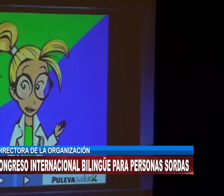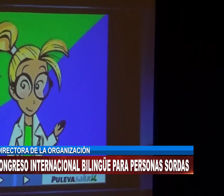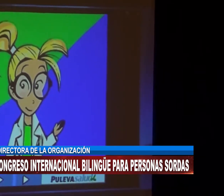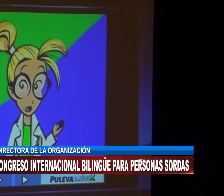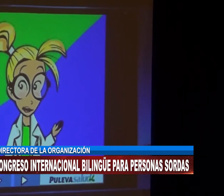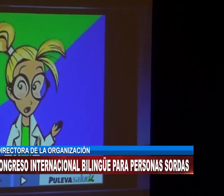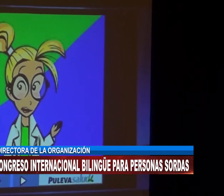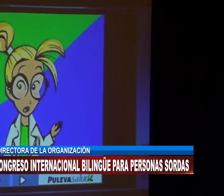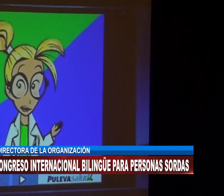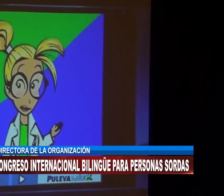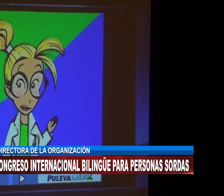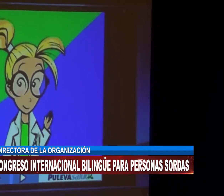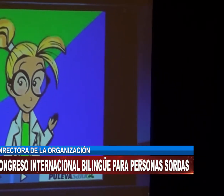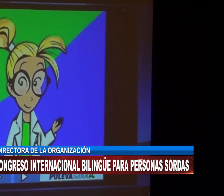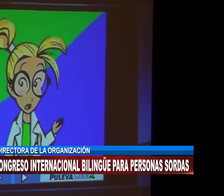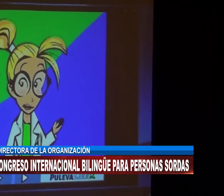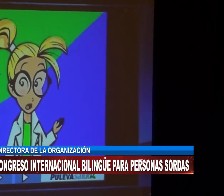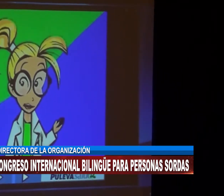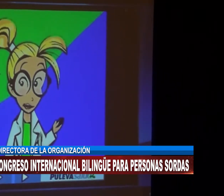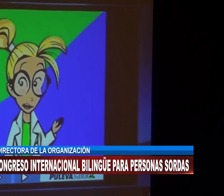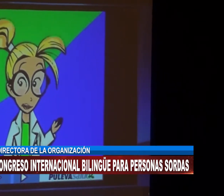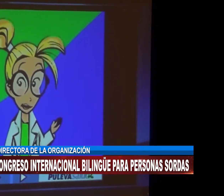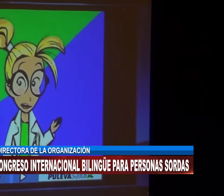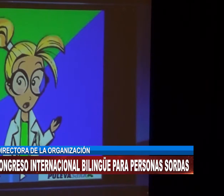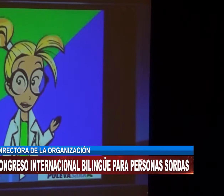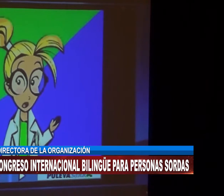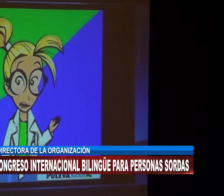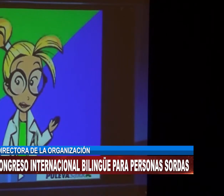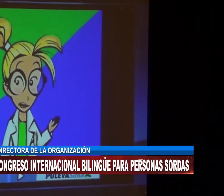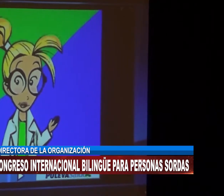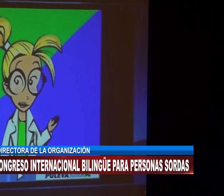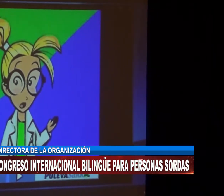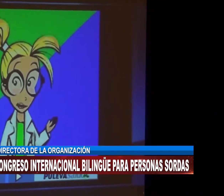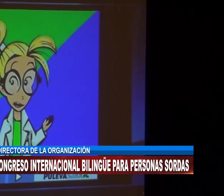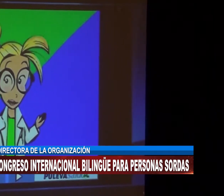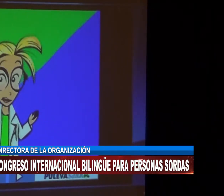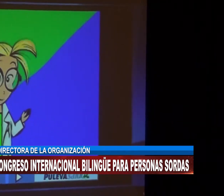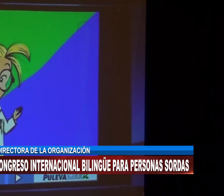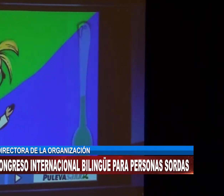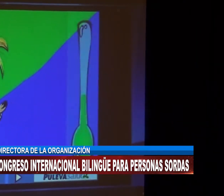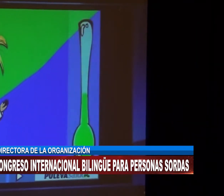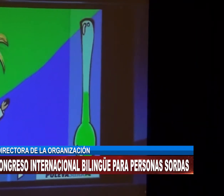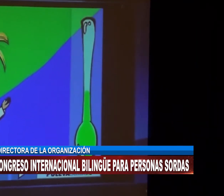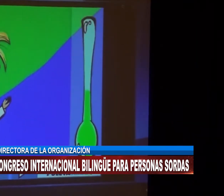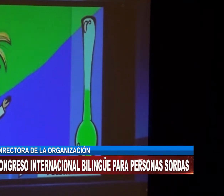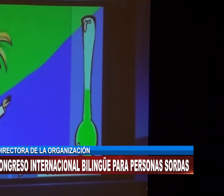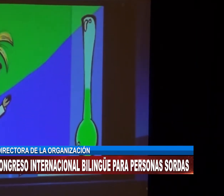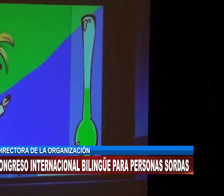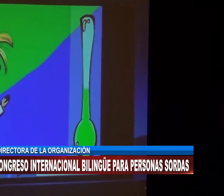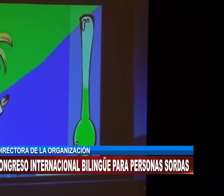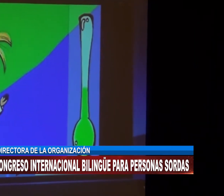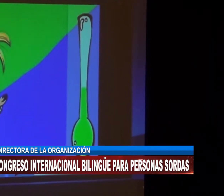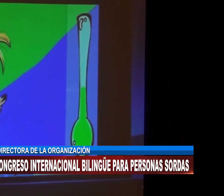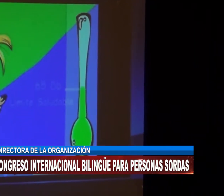en estas jornadas, en estas horas que ha comenzado? Muchísimo público, diverso, familia, docentes,